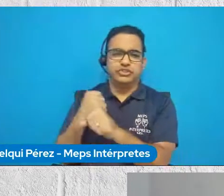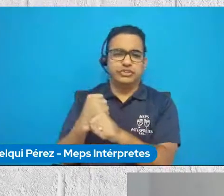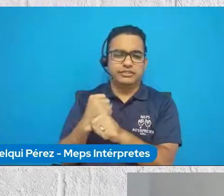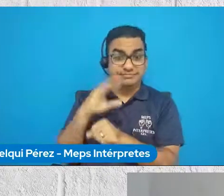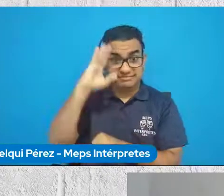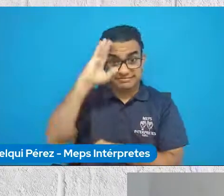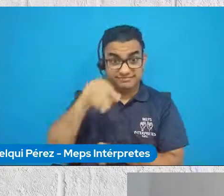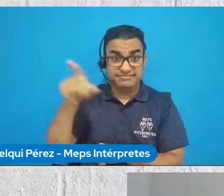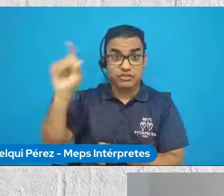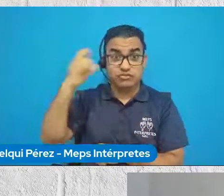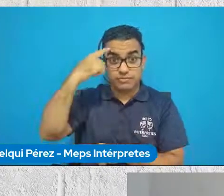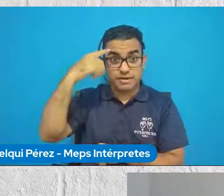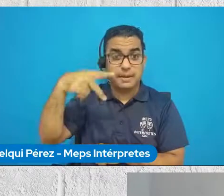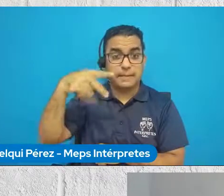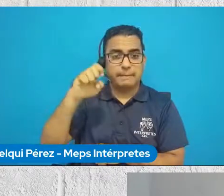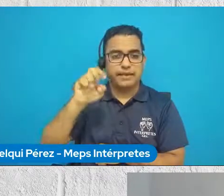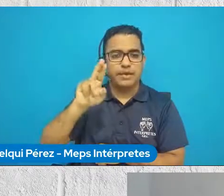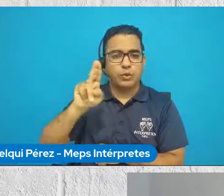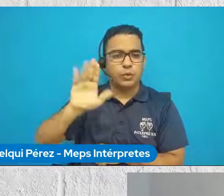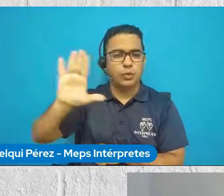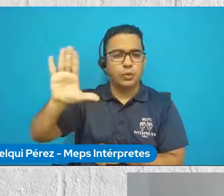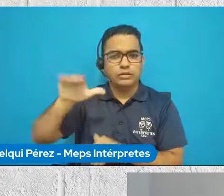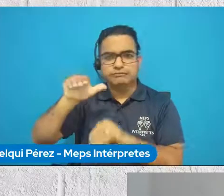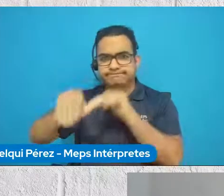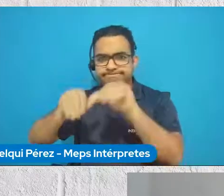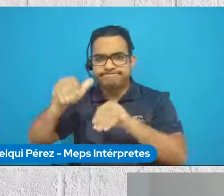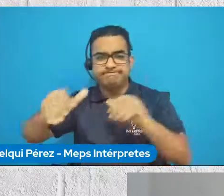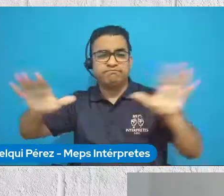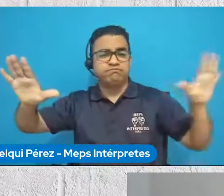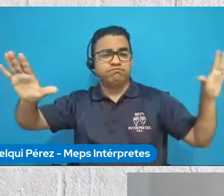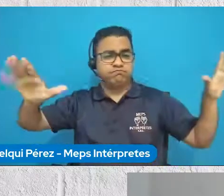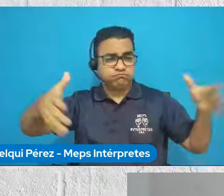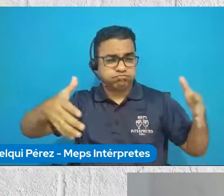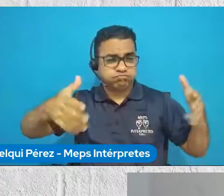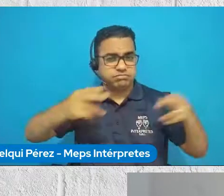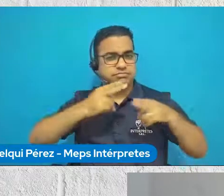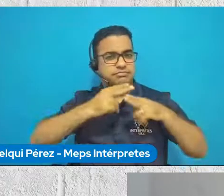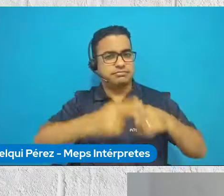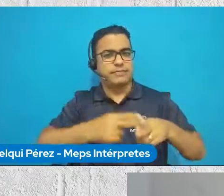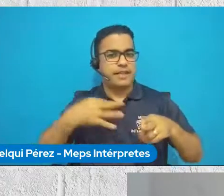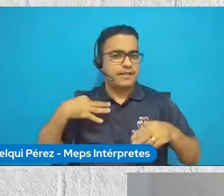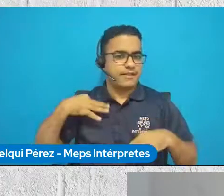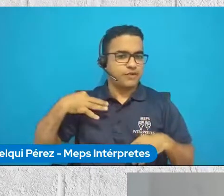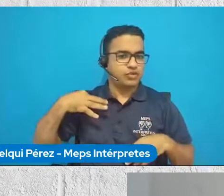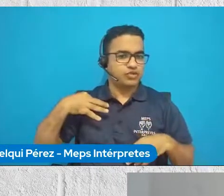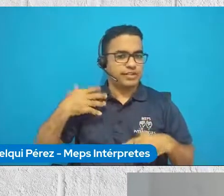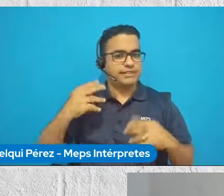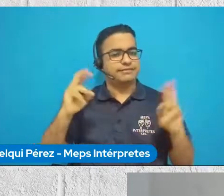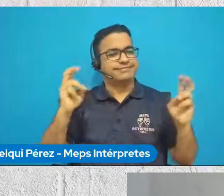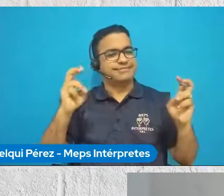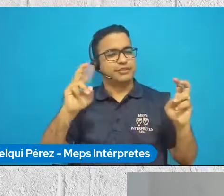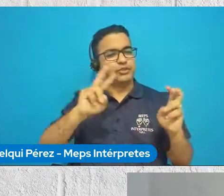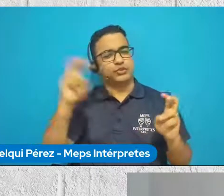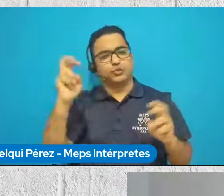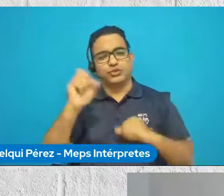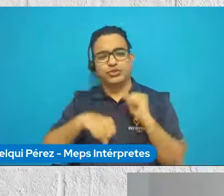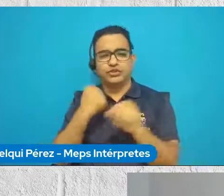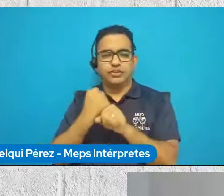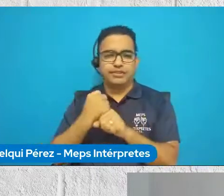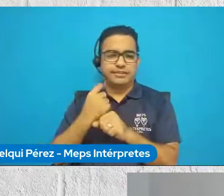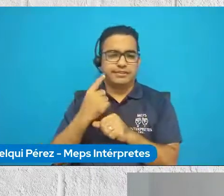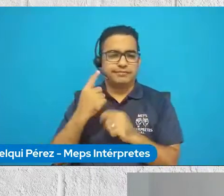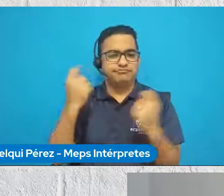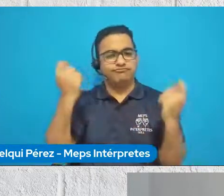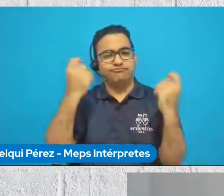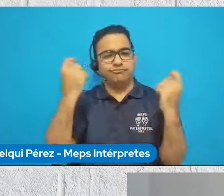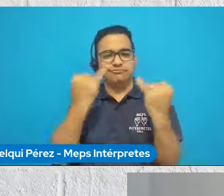gobierno peruano pudo coordinar a un grupo grande que le llamaron los voluntarios y voluntarias del bicentenario para apoyar